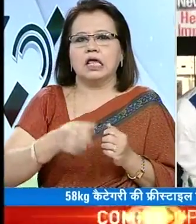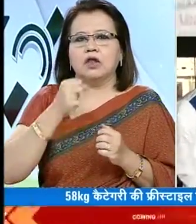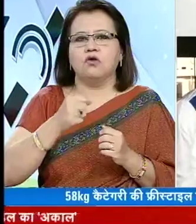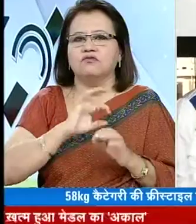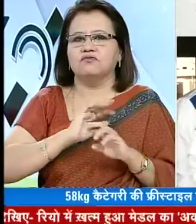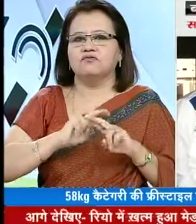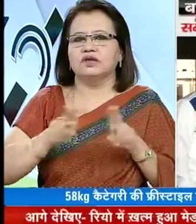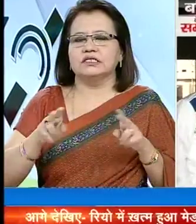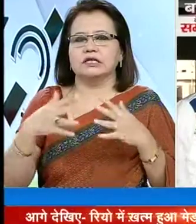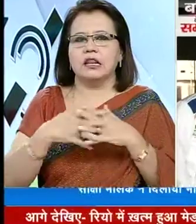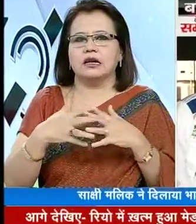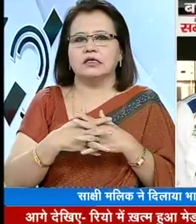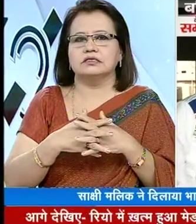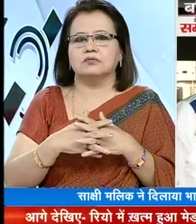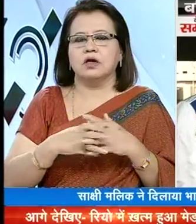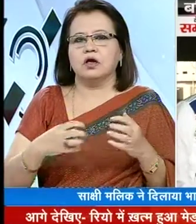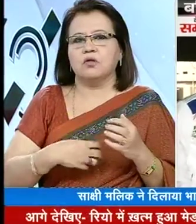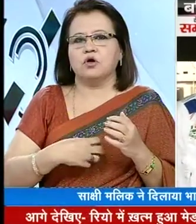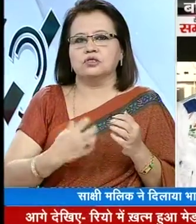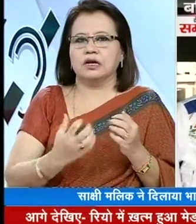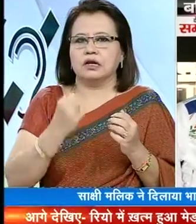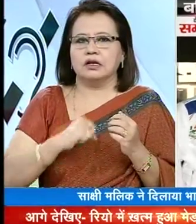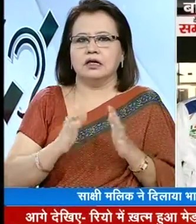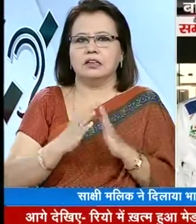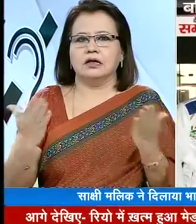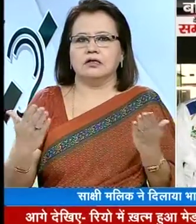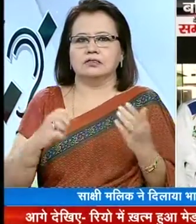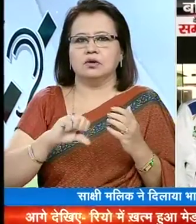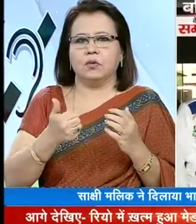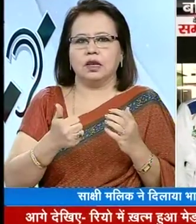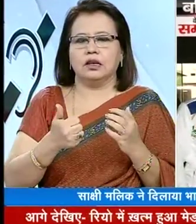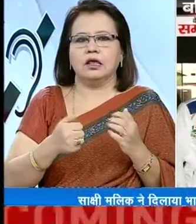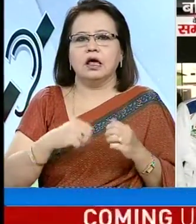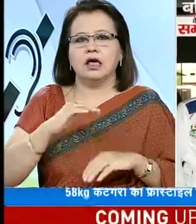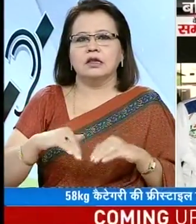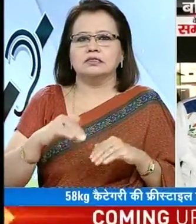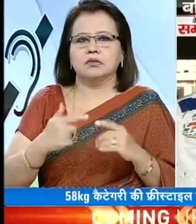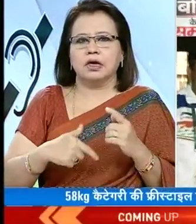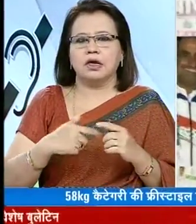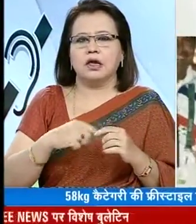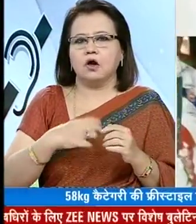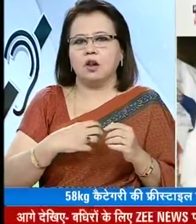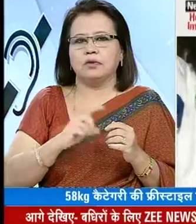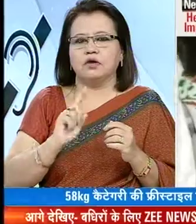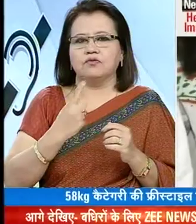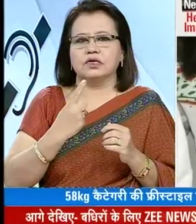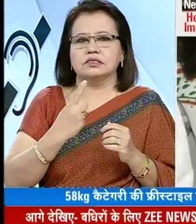फ्री स्टाइल रेसलिंग में ब्रॉंज मेडल जीत कर इतिहाश रच दिया रेस्लिंग में ओलम्पिक मेडल जीतने वाली साक्षी